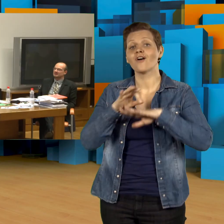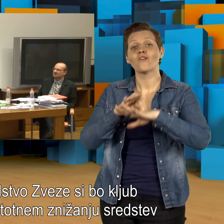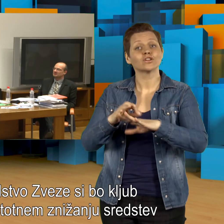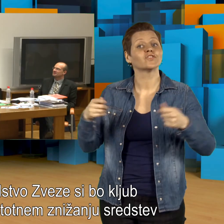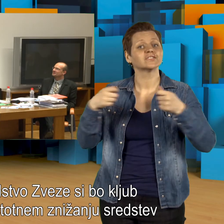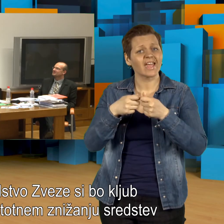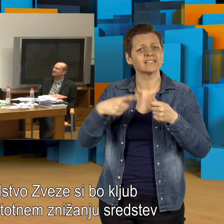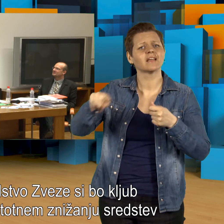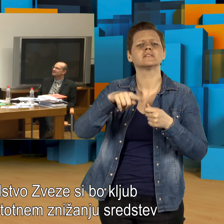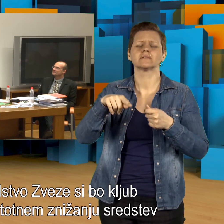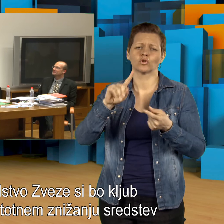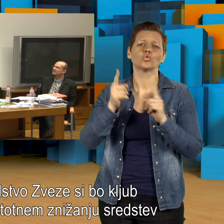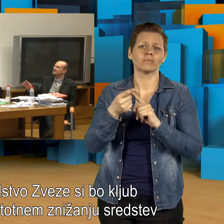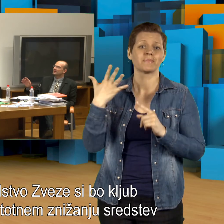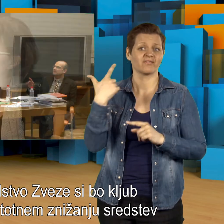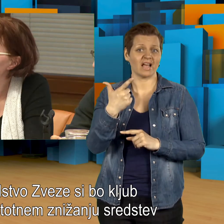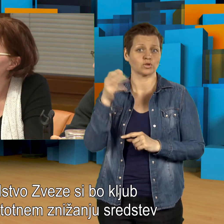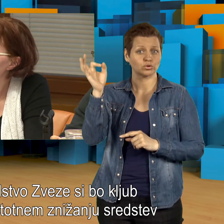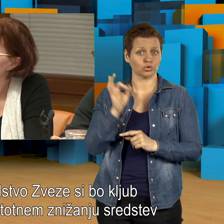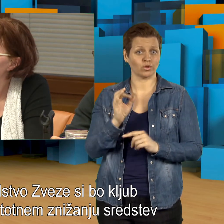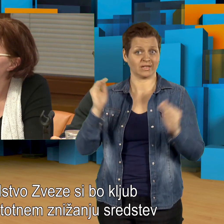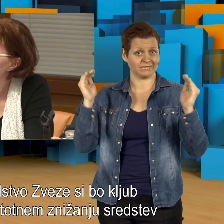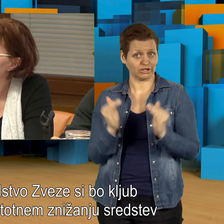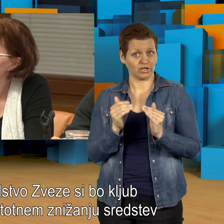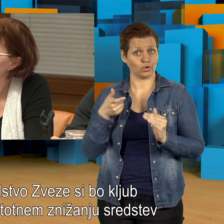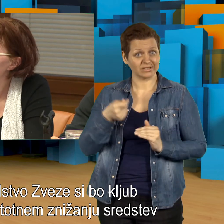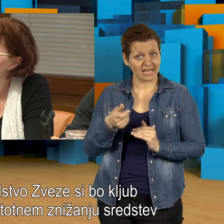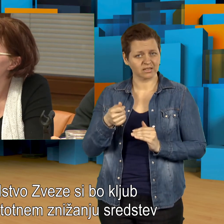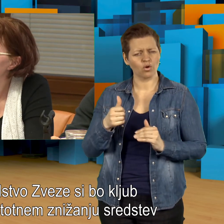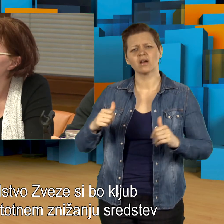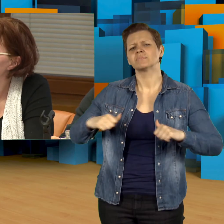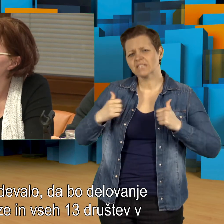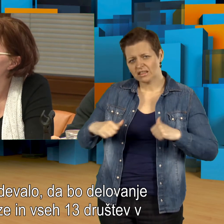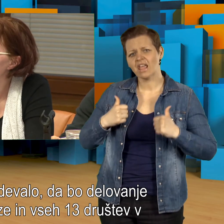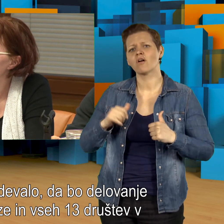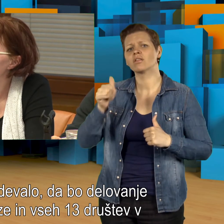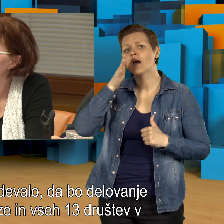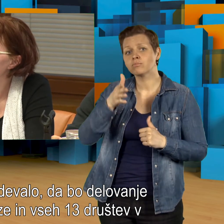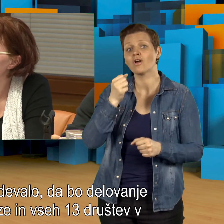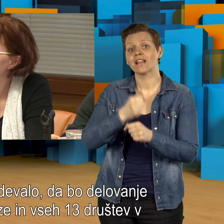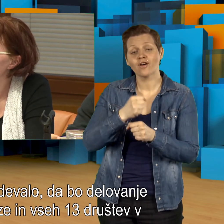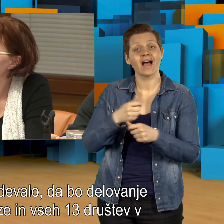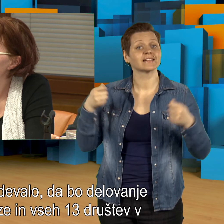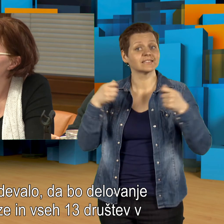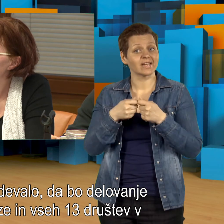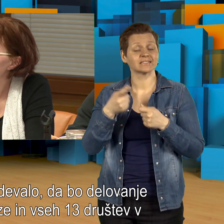Vodstvo zveze si v oklju 25 odstotnem znižanju sredstev prizadevalo, da bo delovanje zveze in vseh 13